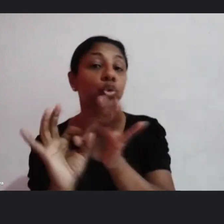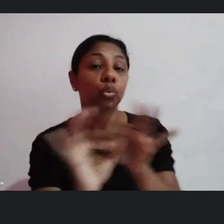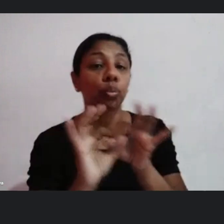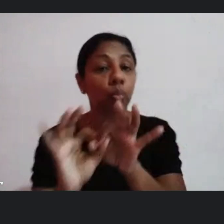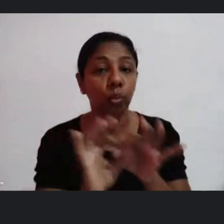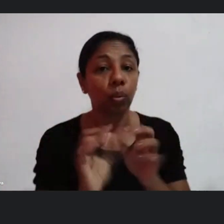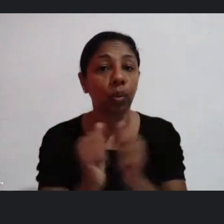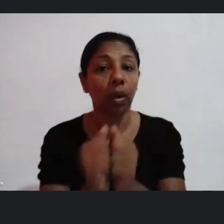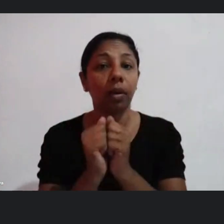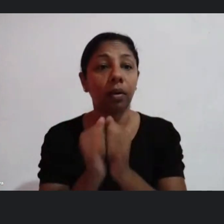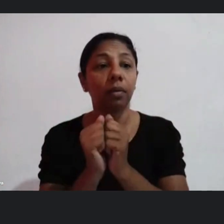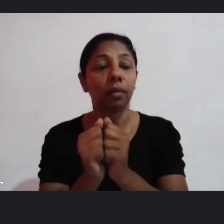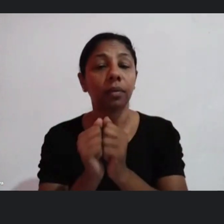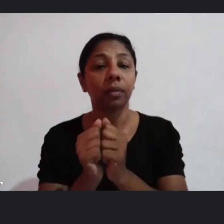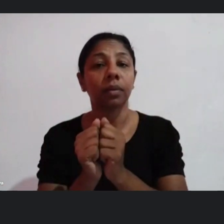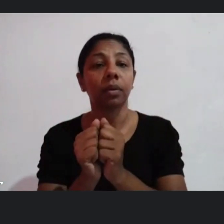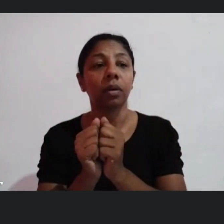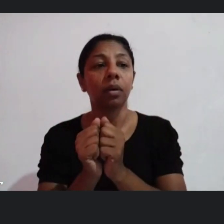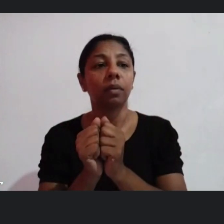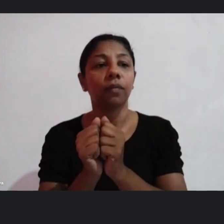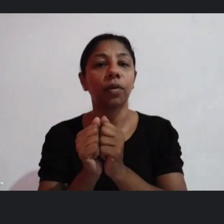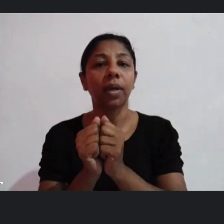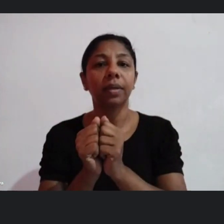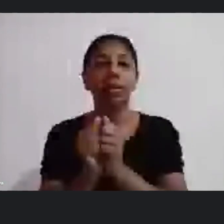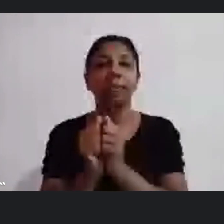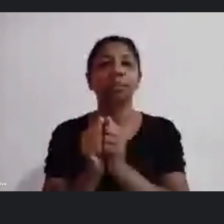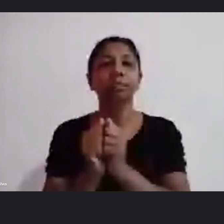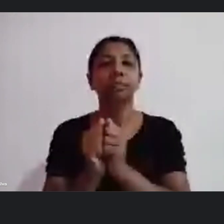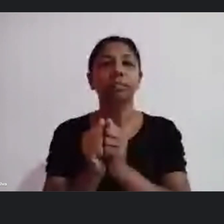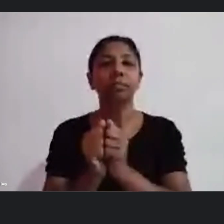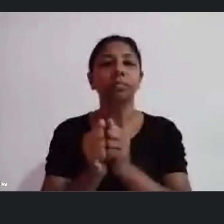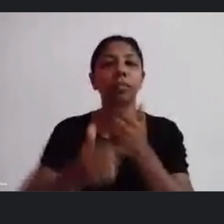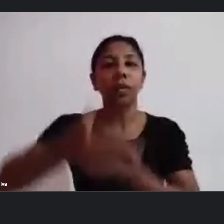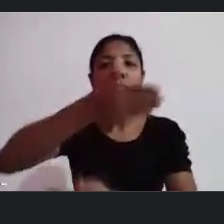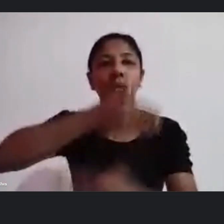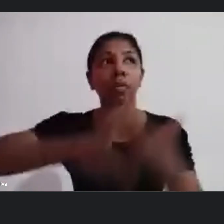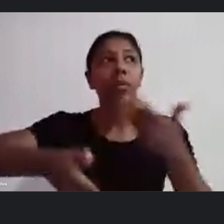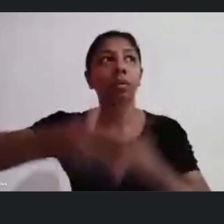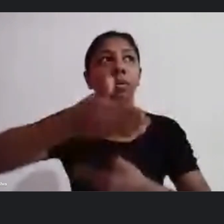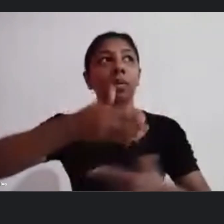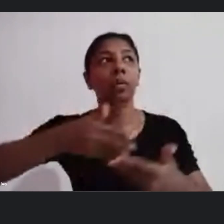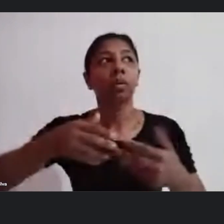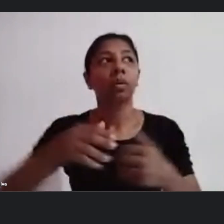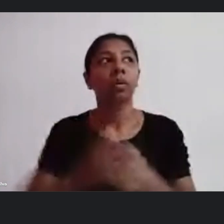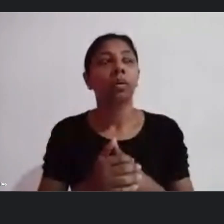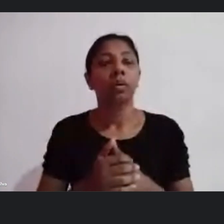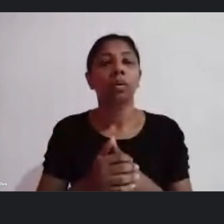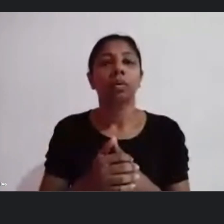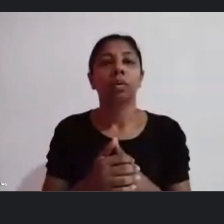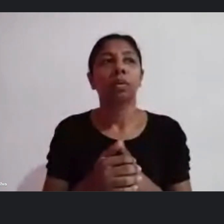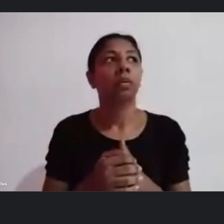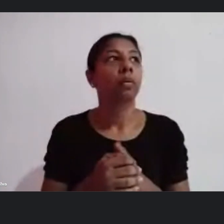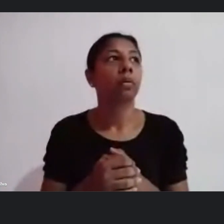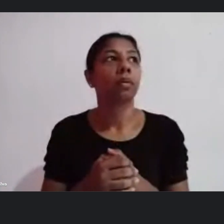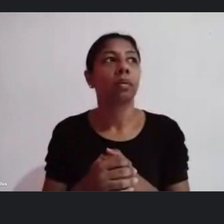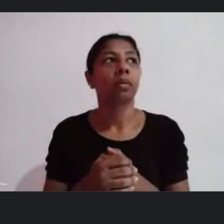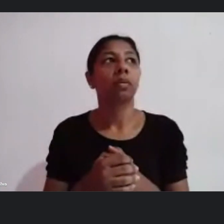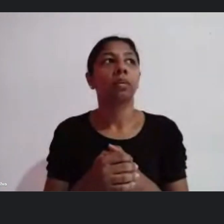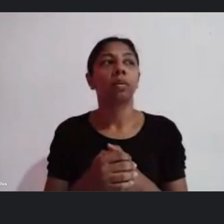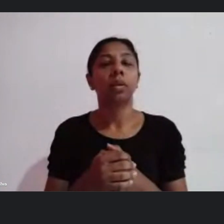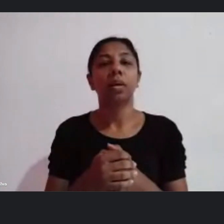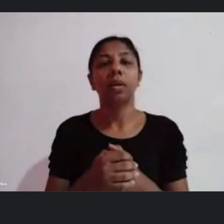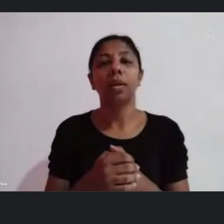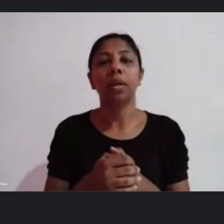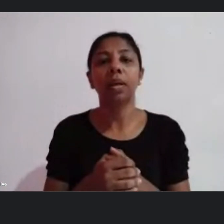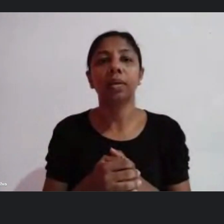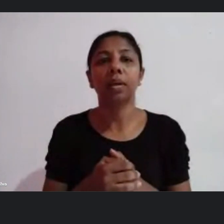vocês já vieram desse recorte desse diálogo com a fundação de Augusto onde na Aldi Blanc teve um edital específico